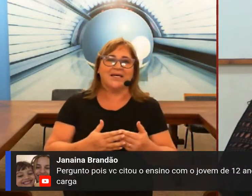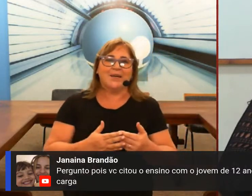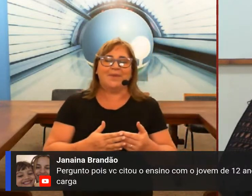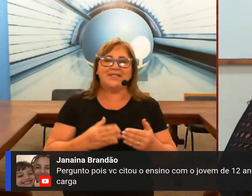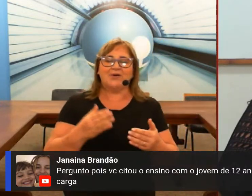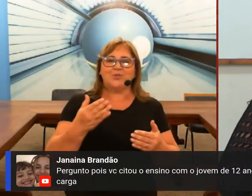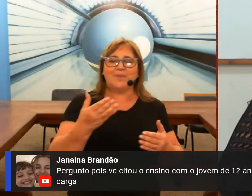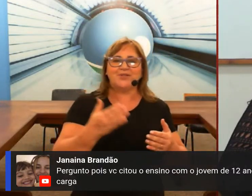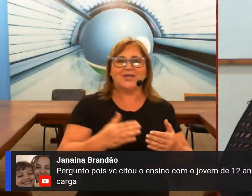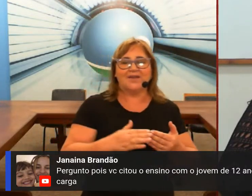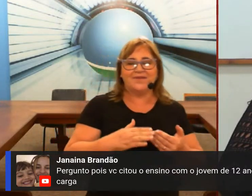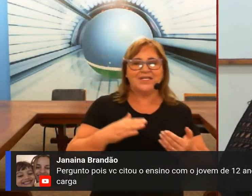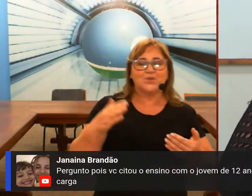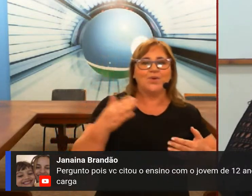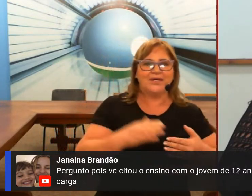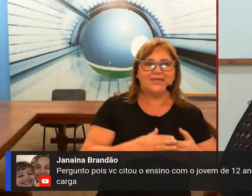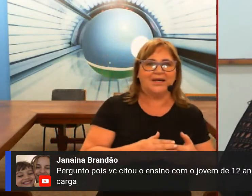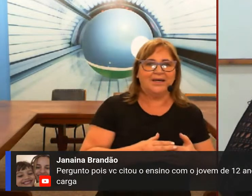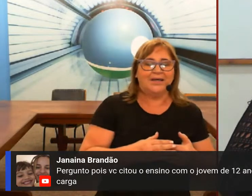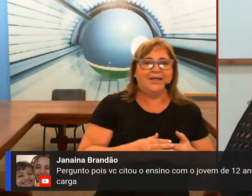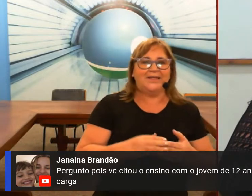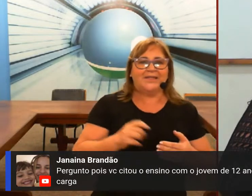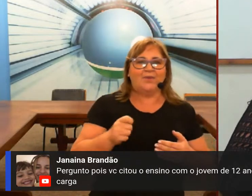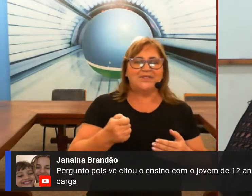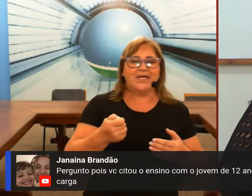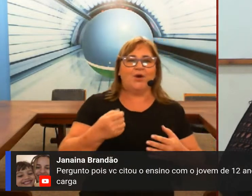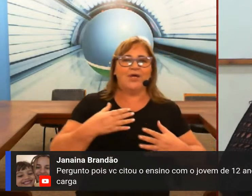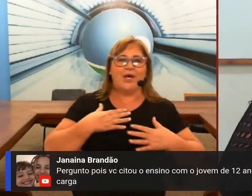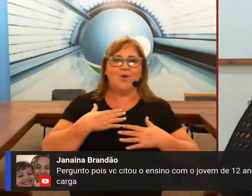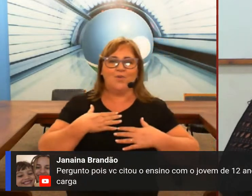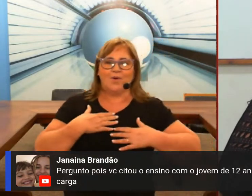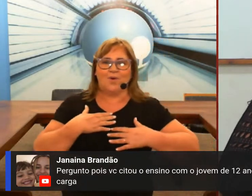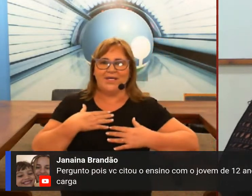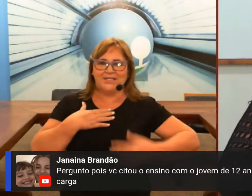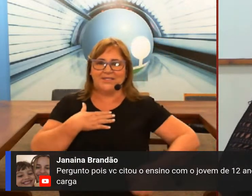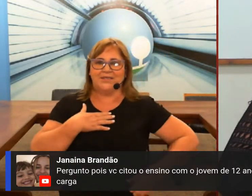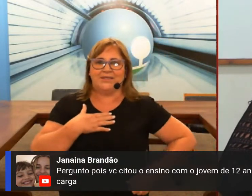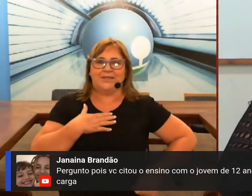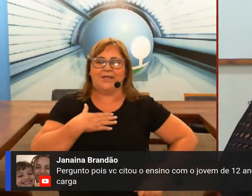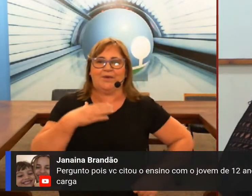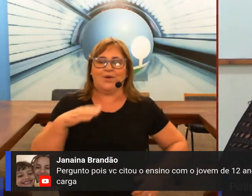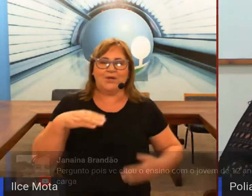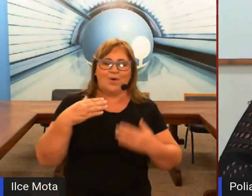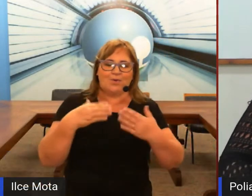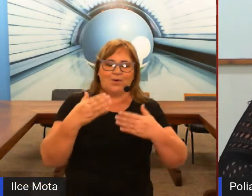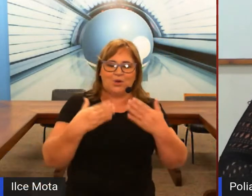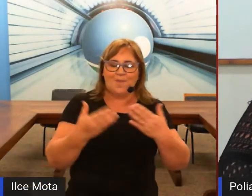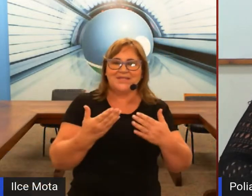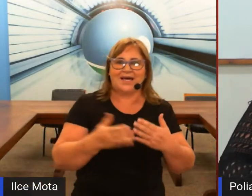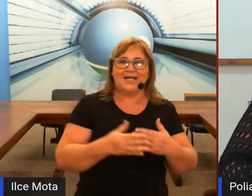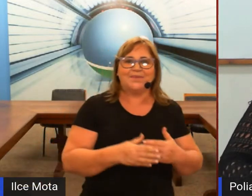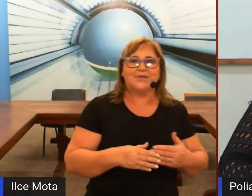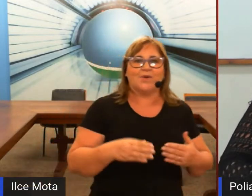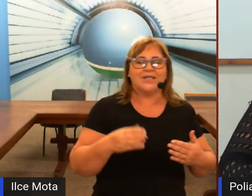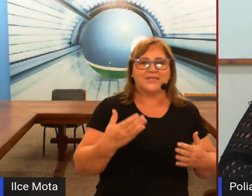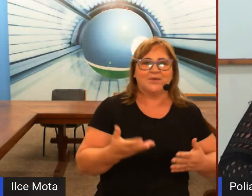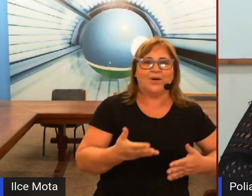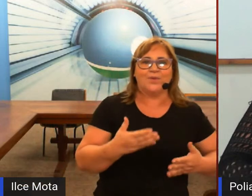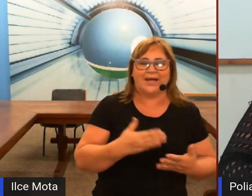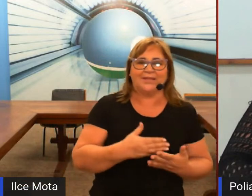mas é o tipo da pessoa que ela fica excluída então assim eu conheci quando eu quando eu comecei a Libras eu conheci uma cunhada